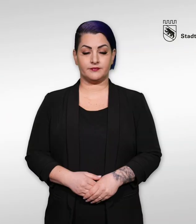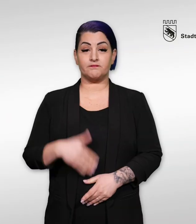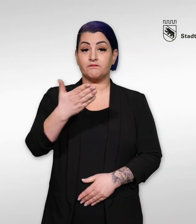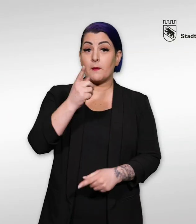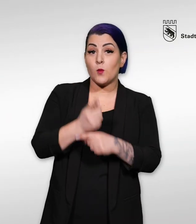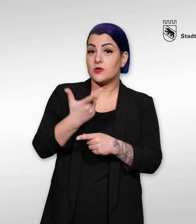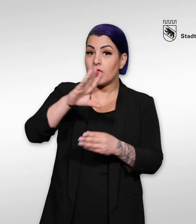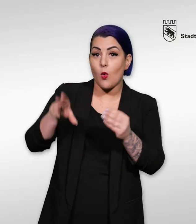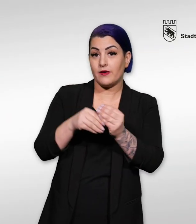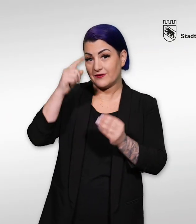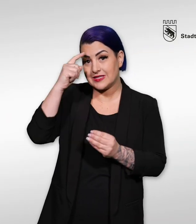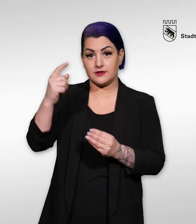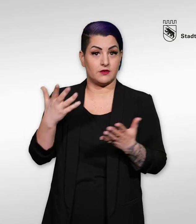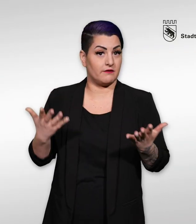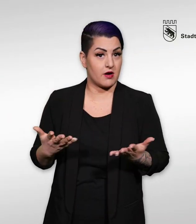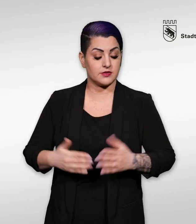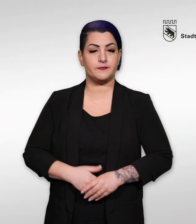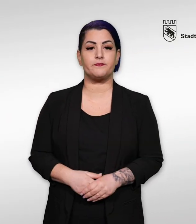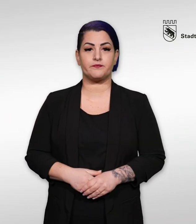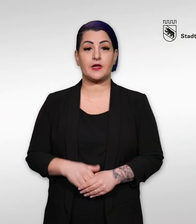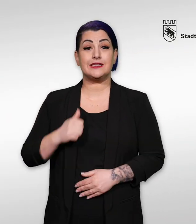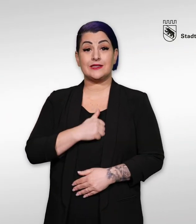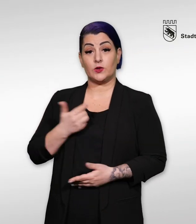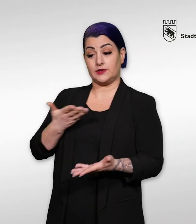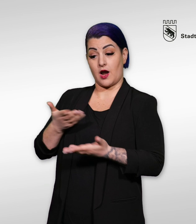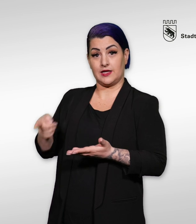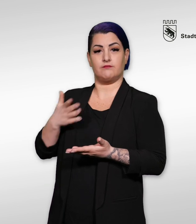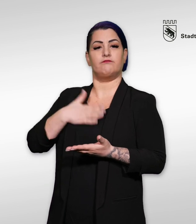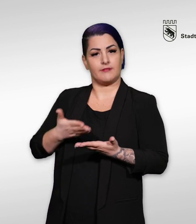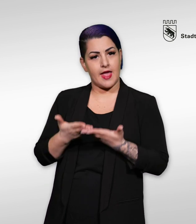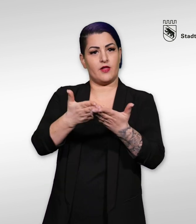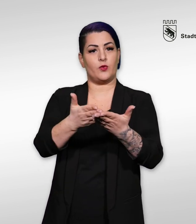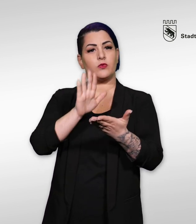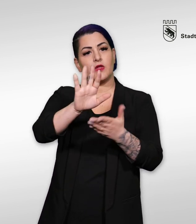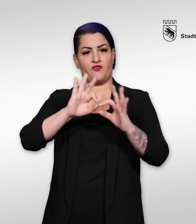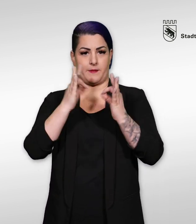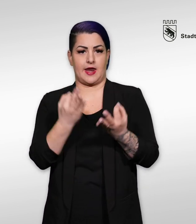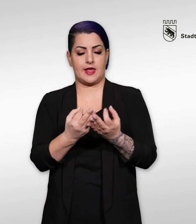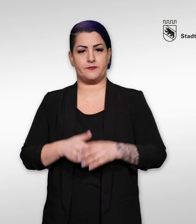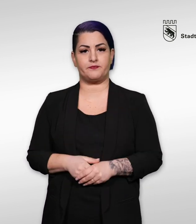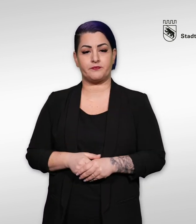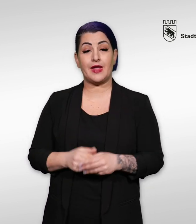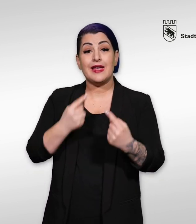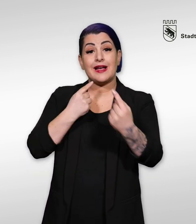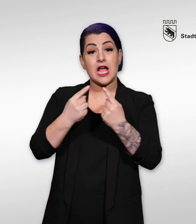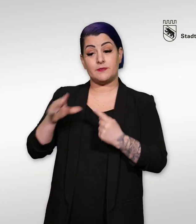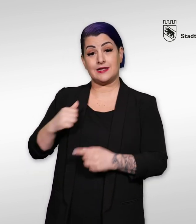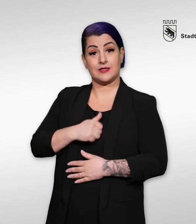Was müssen Sie sonst noch wissen? Der Sozialdienst hilft Ihnen und Ihrer Familie. Das Gespräch beim